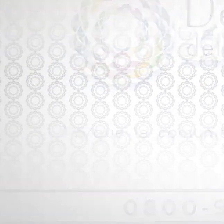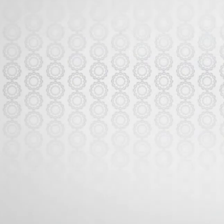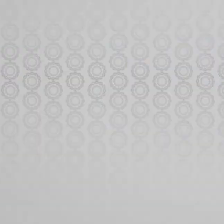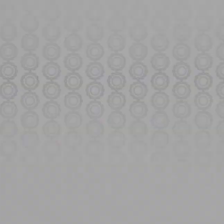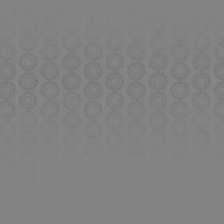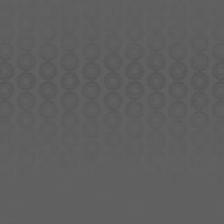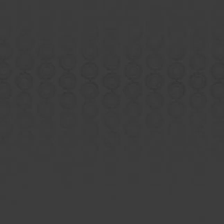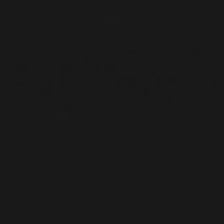Aplausos Aplausos Aplausos